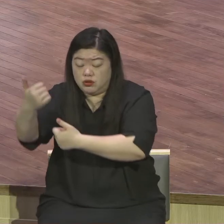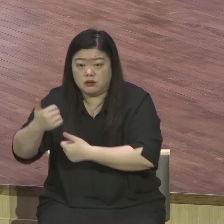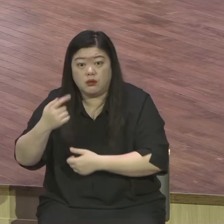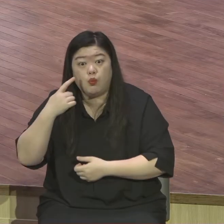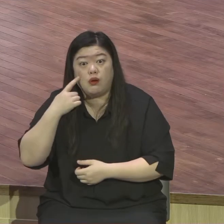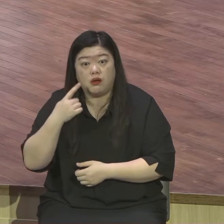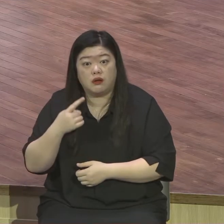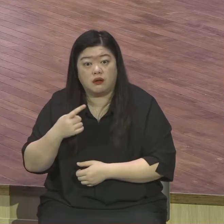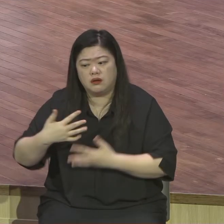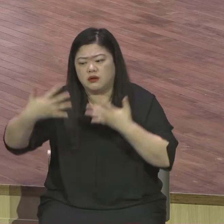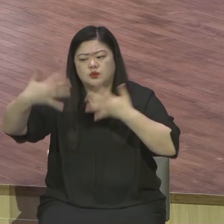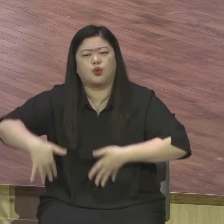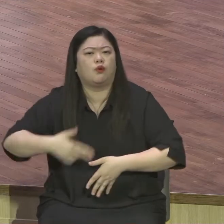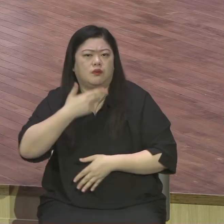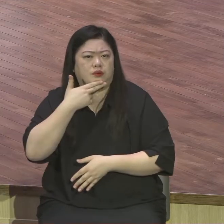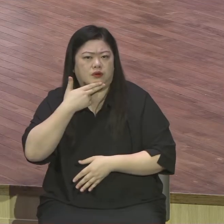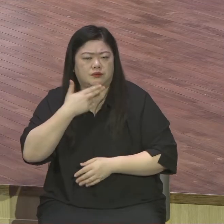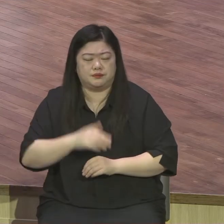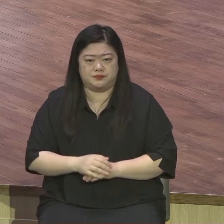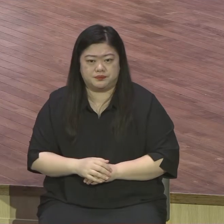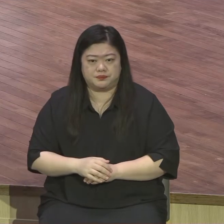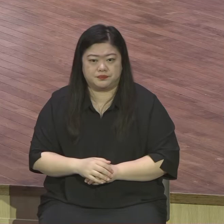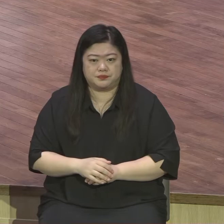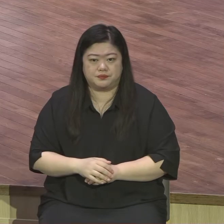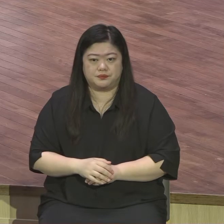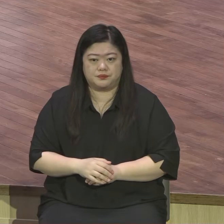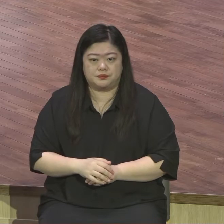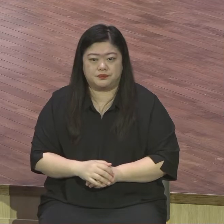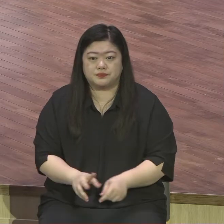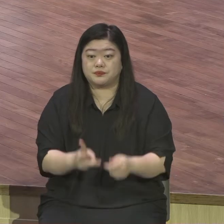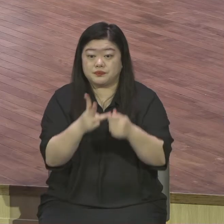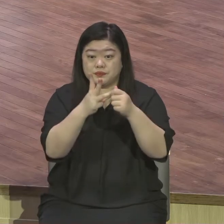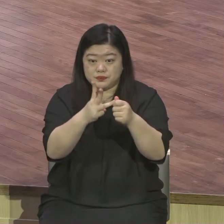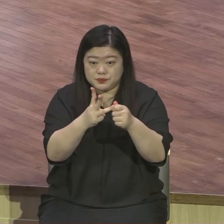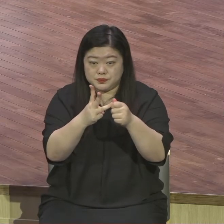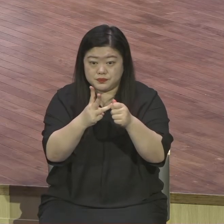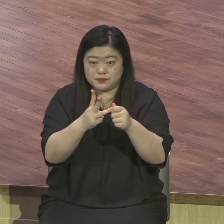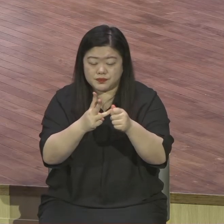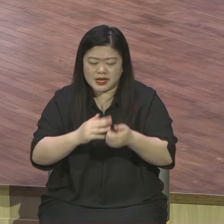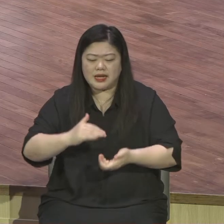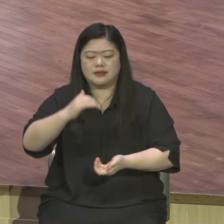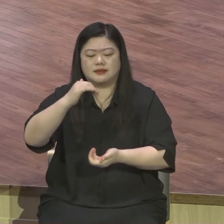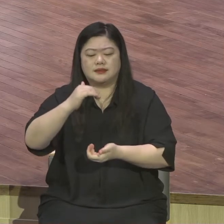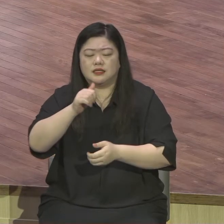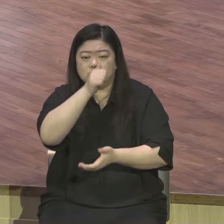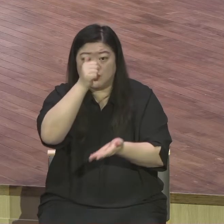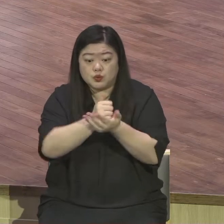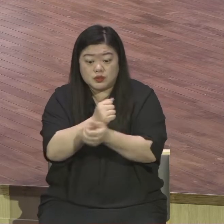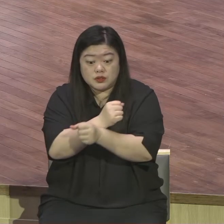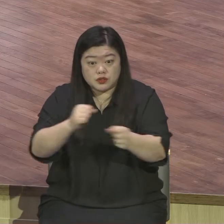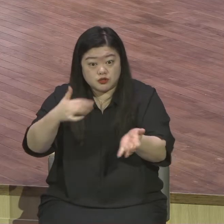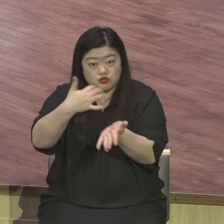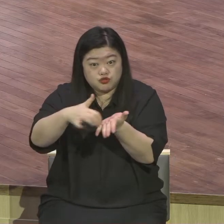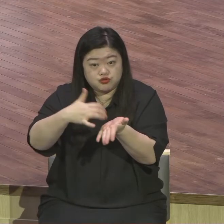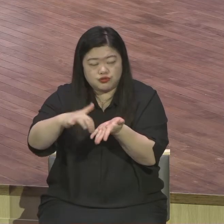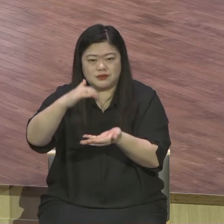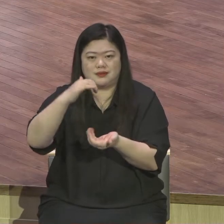제한속제입니다 Limited Atonement 이건 제한입니다 다가 아니에요 제한적 속제입니다